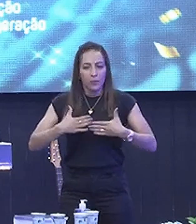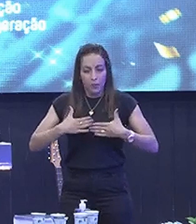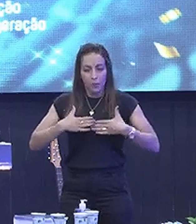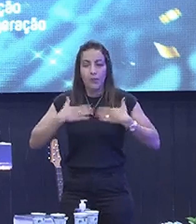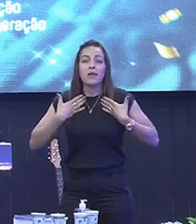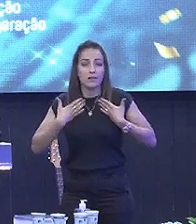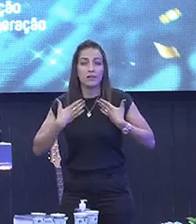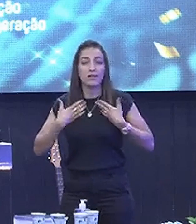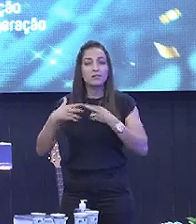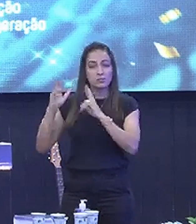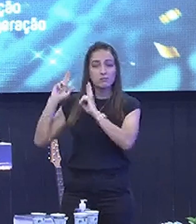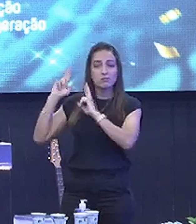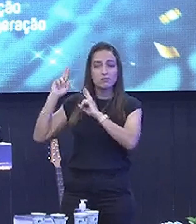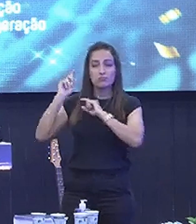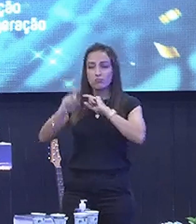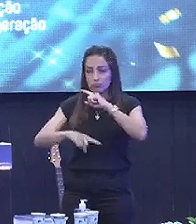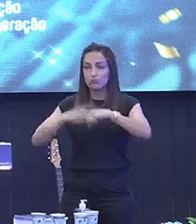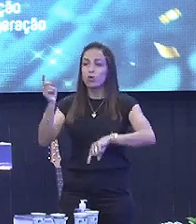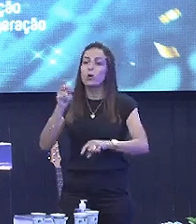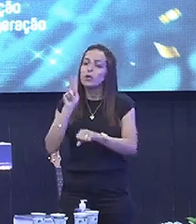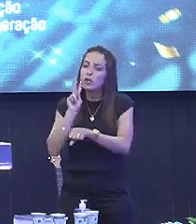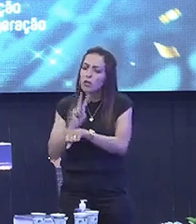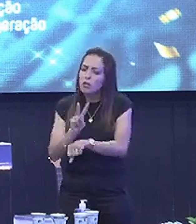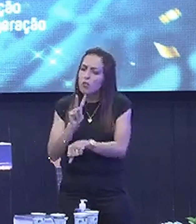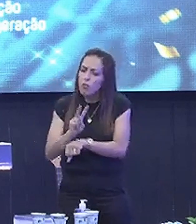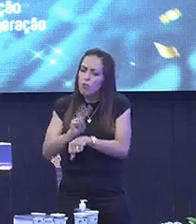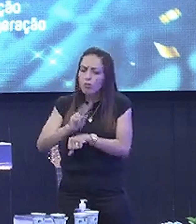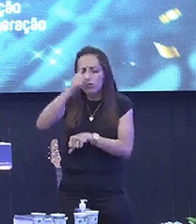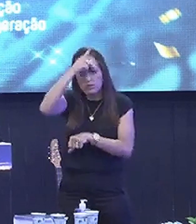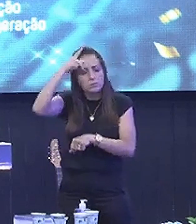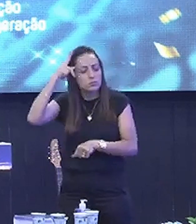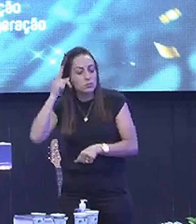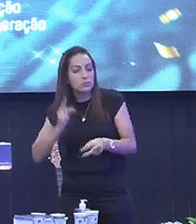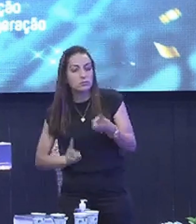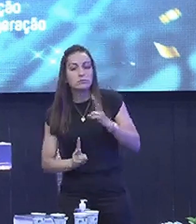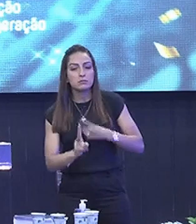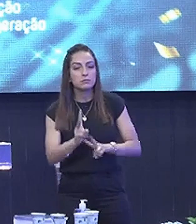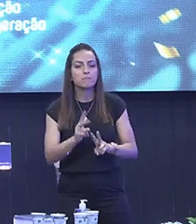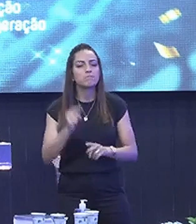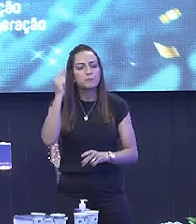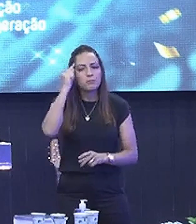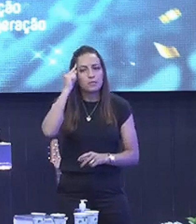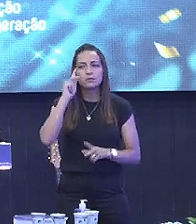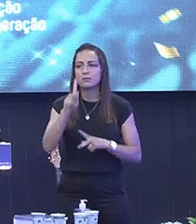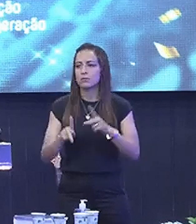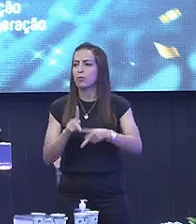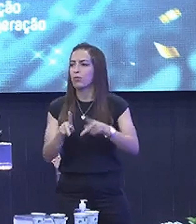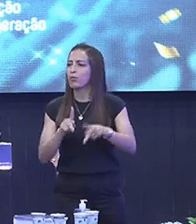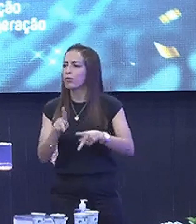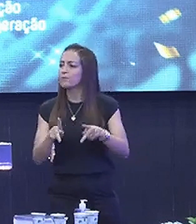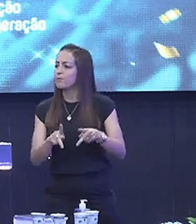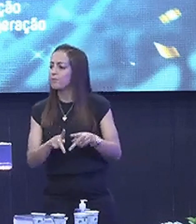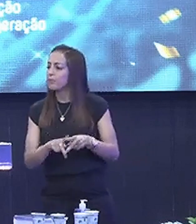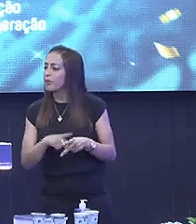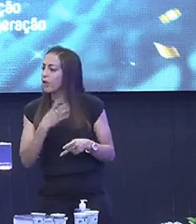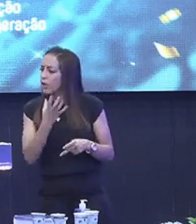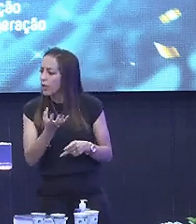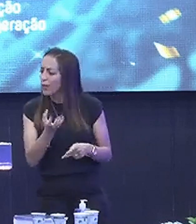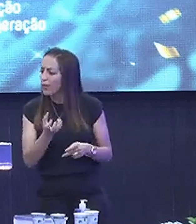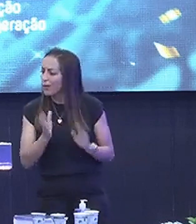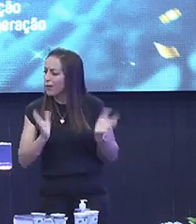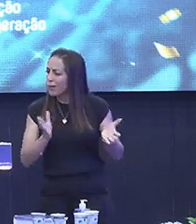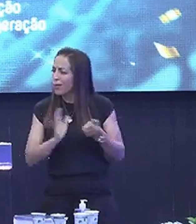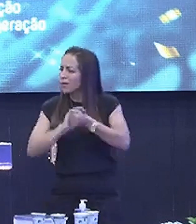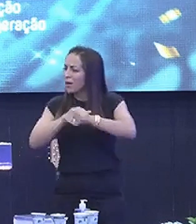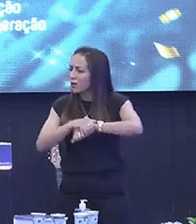igreja generosa E uma igreja que cuida de pessoas E sempre pensa no corpo Eu queria nessa noite